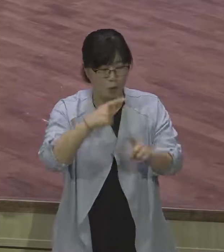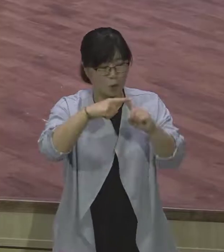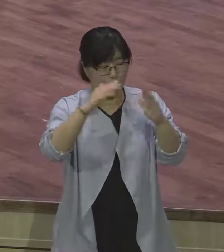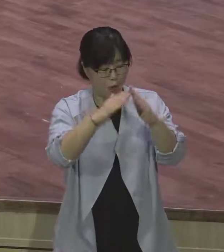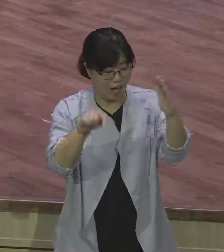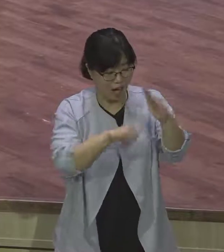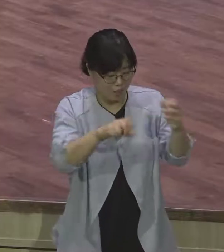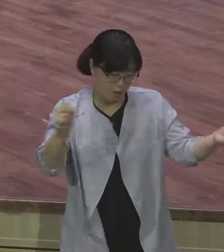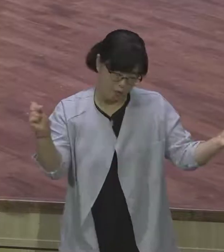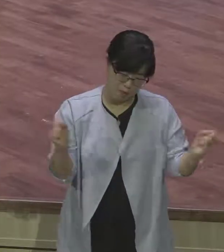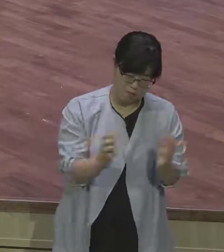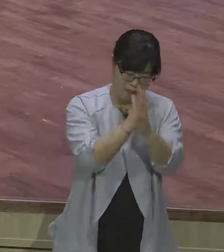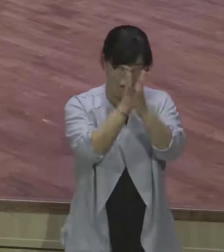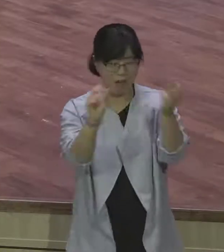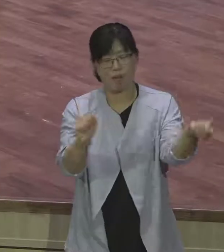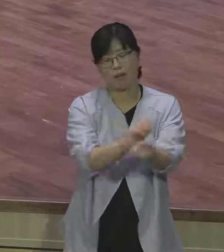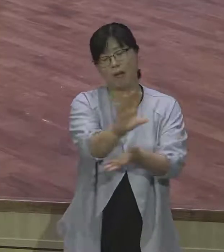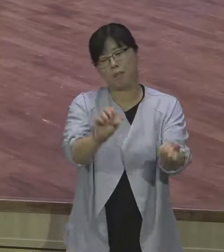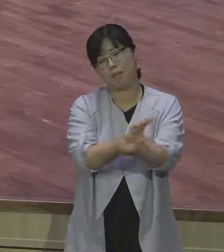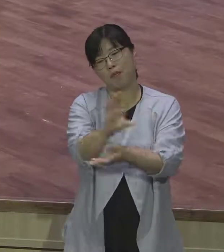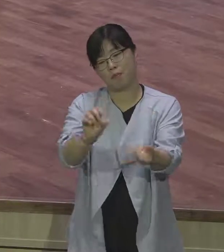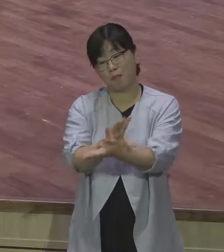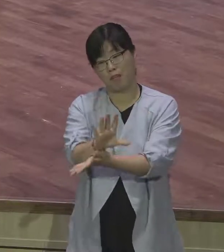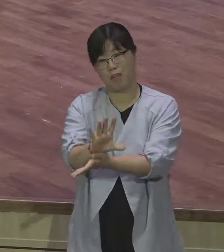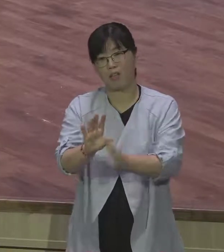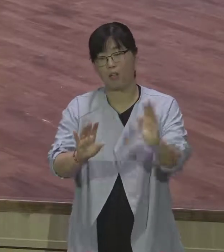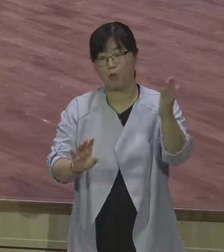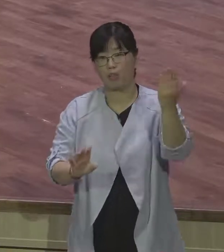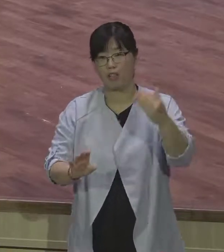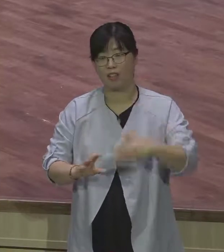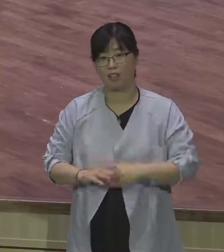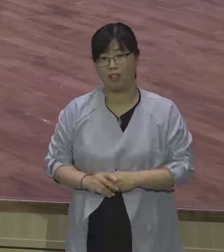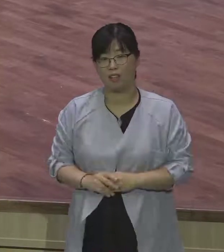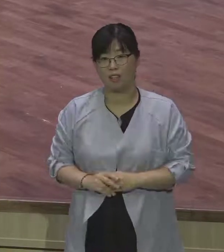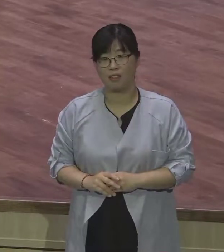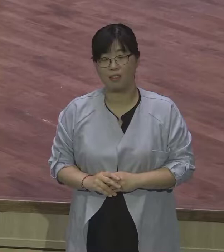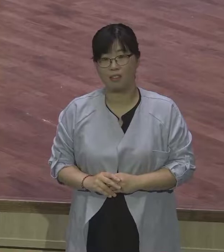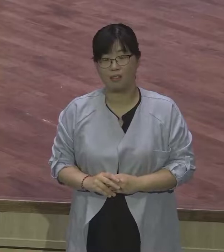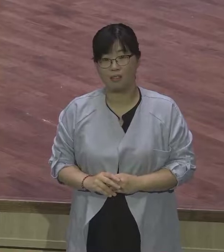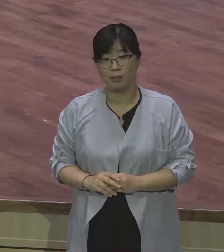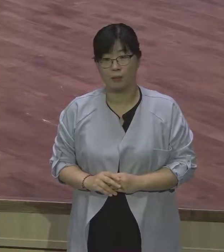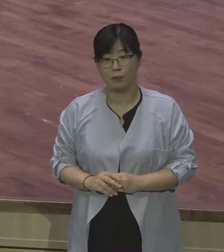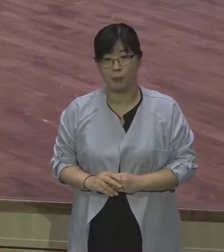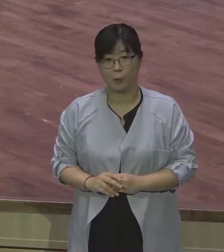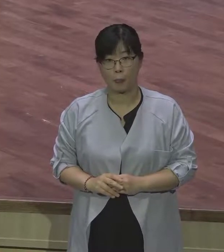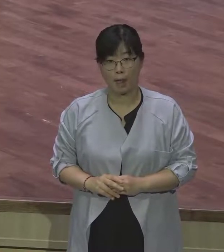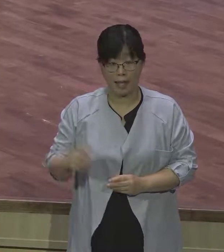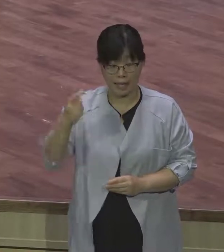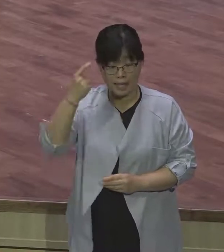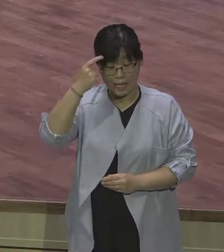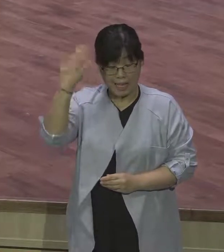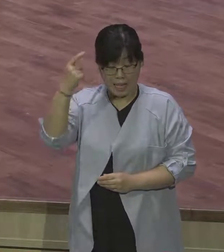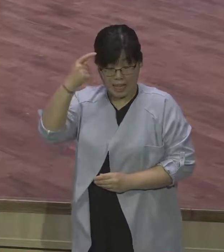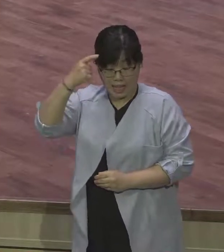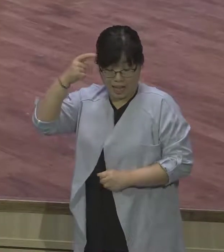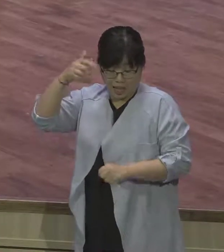영적 문제를 압니까? 그러니까 그냥 옛체질 그대로 남아있는 거예요. 야곱이 지금 하나님